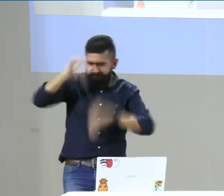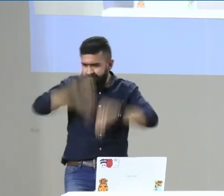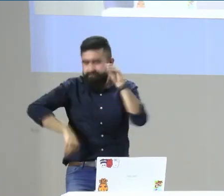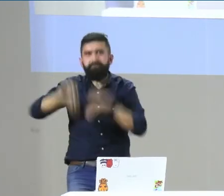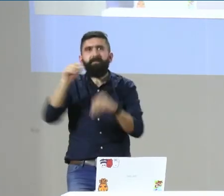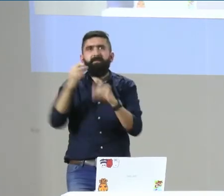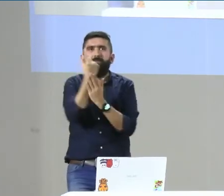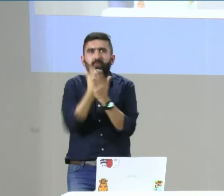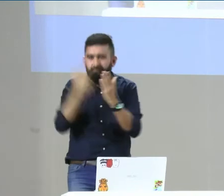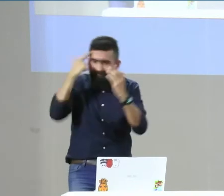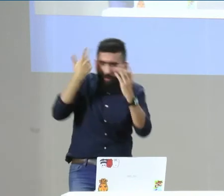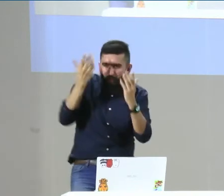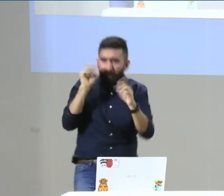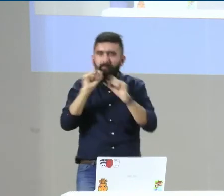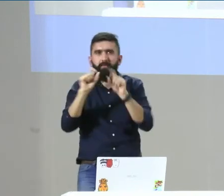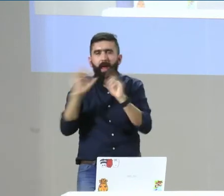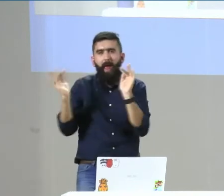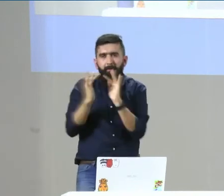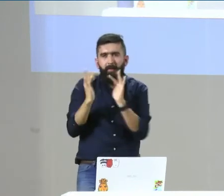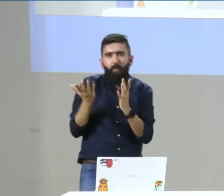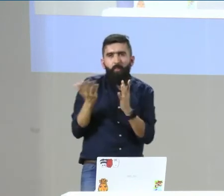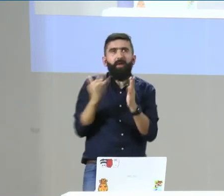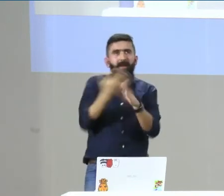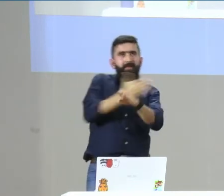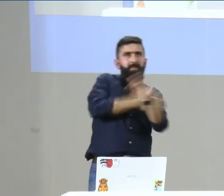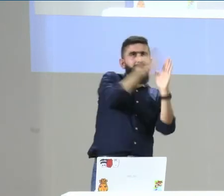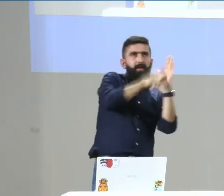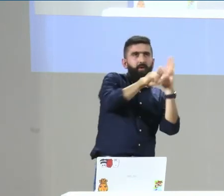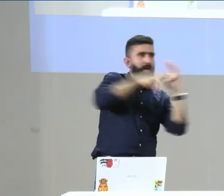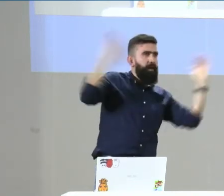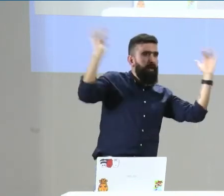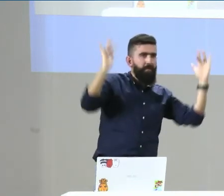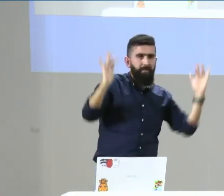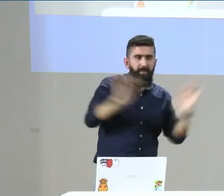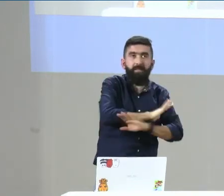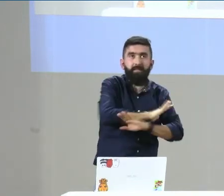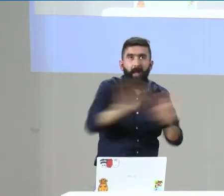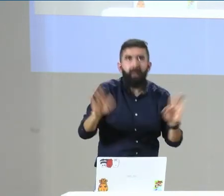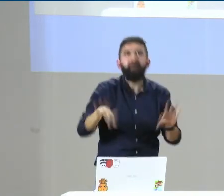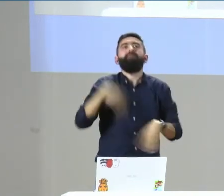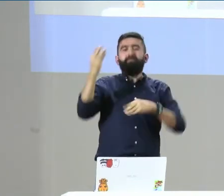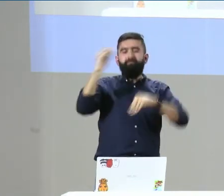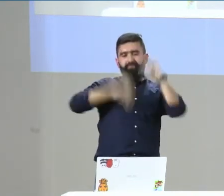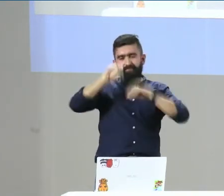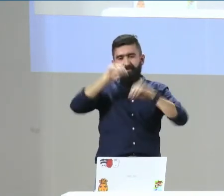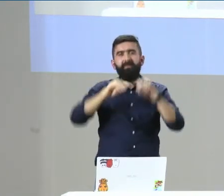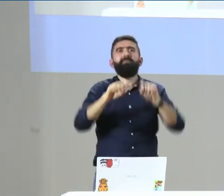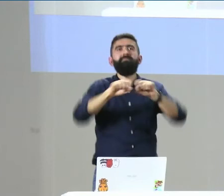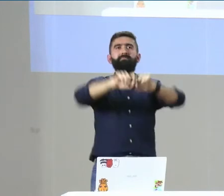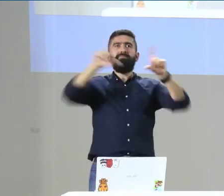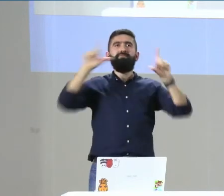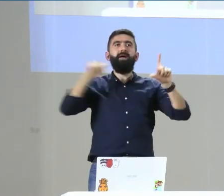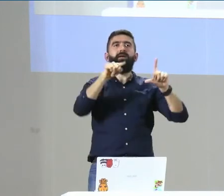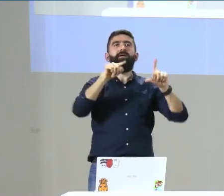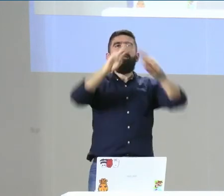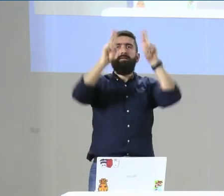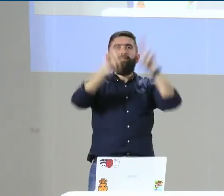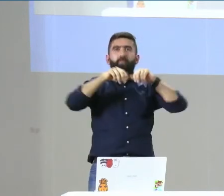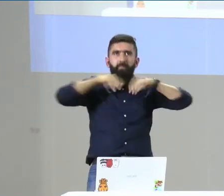las universidades que están allí, pero el INSOR es quien lo está liderando. Entonces, estamos pensando cómo generar esta encuesta a partir de las teorías, a partir de los referentes